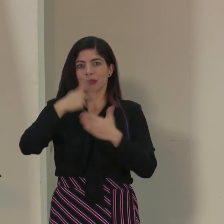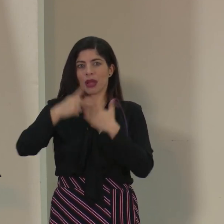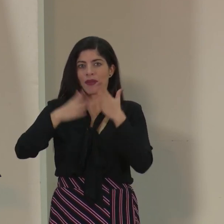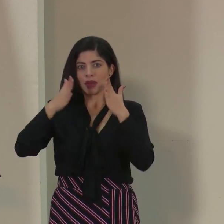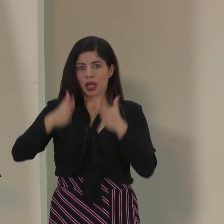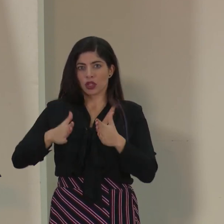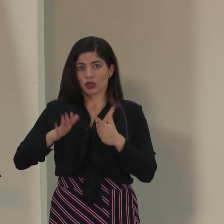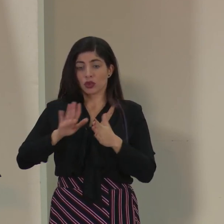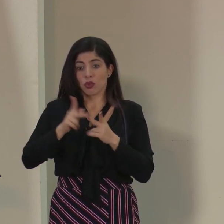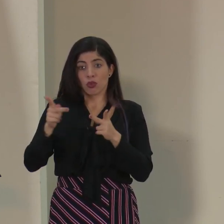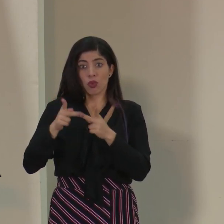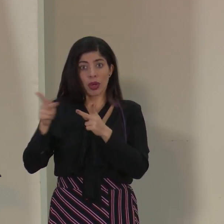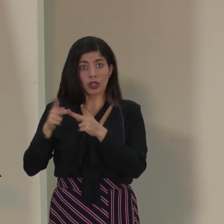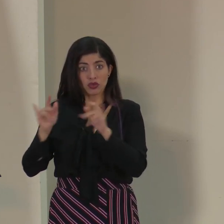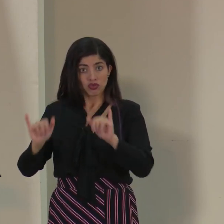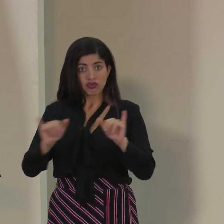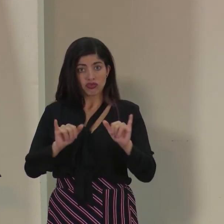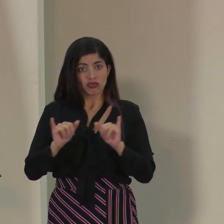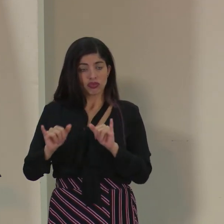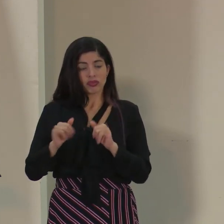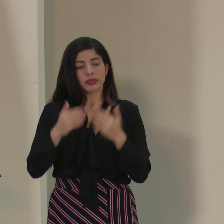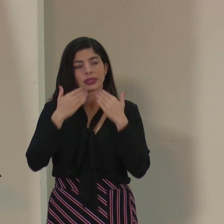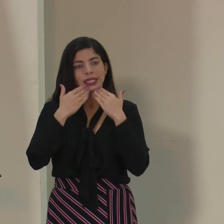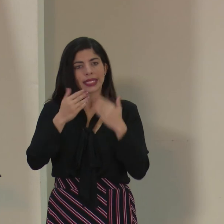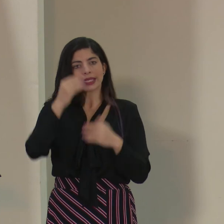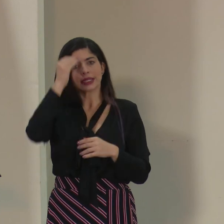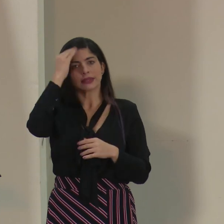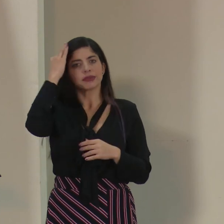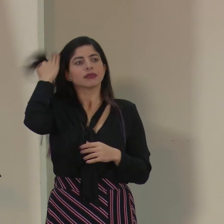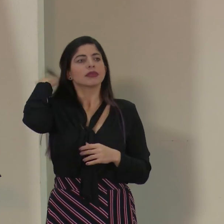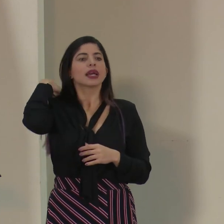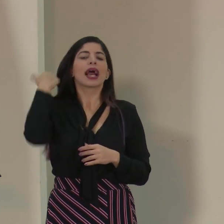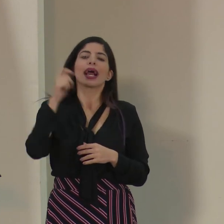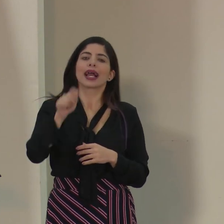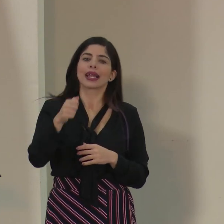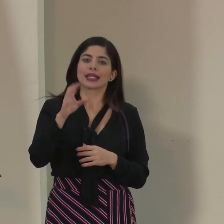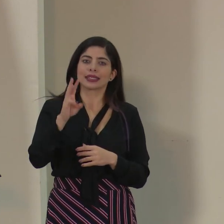en sus puestos. Gracias. Gracias al colega de Canal 6.